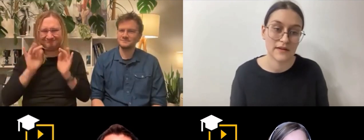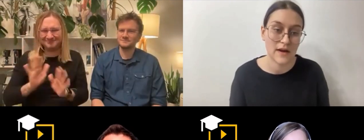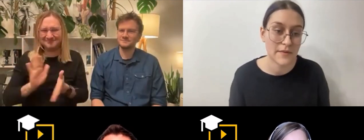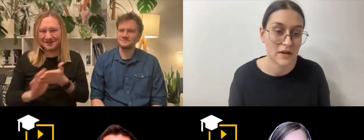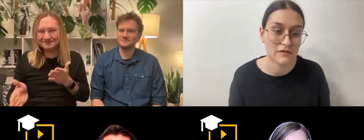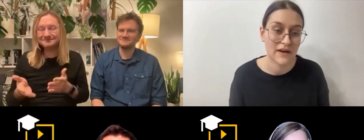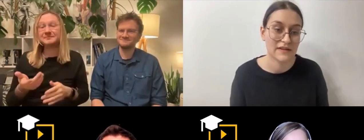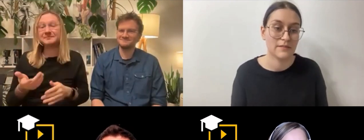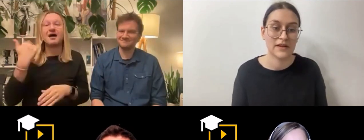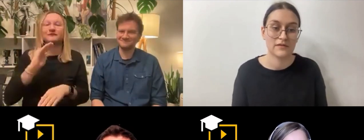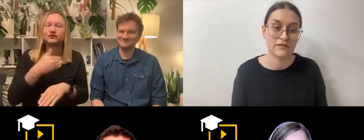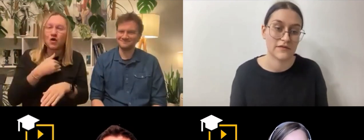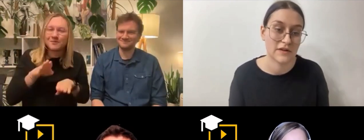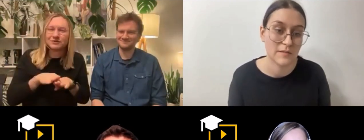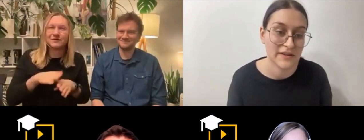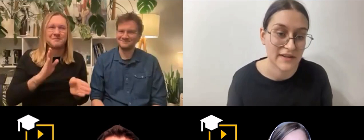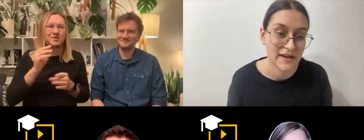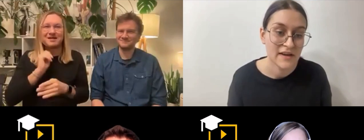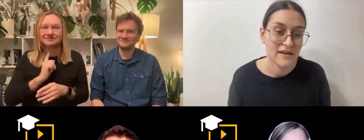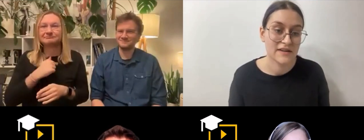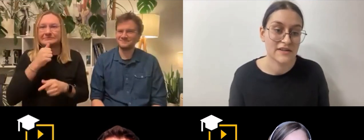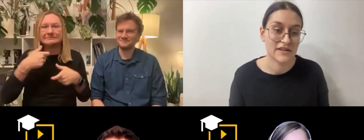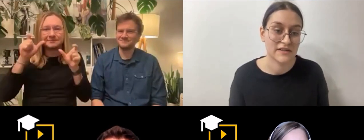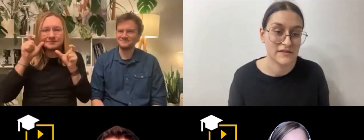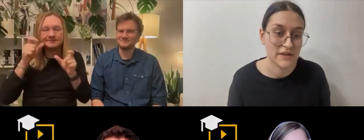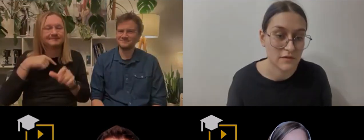aparatów, ani implantów, kompletnie żadnych dźwięków.